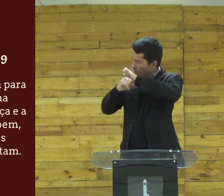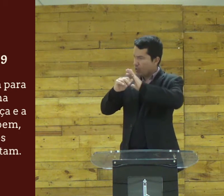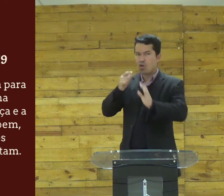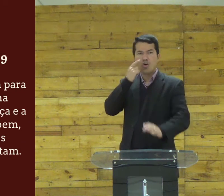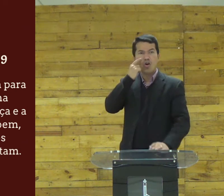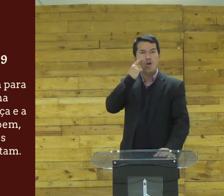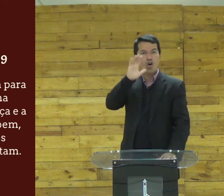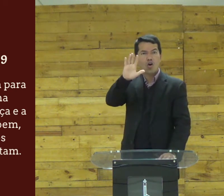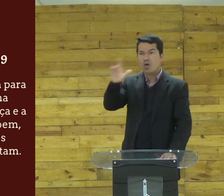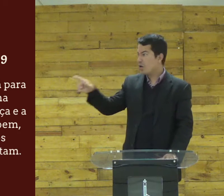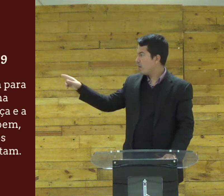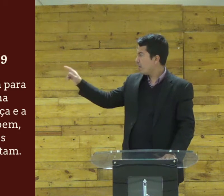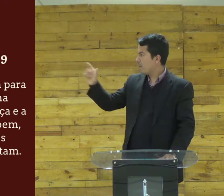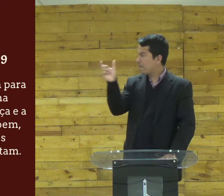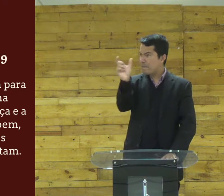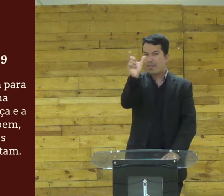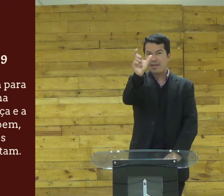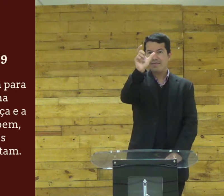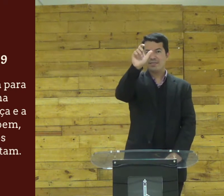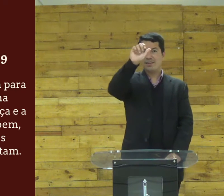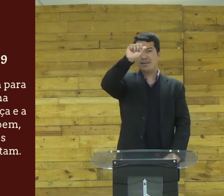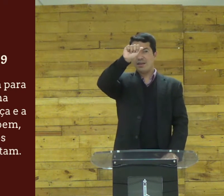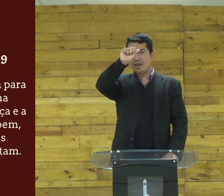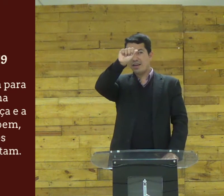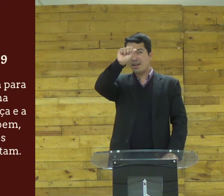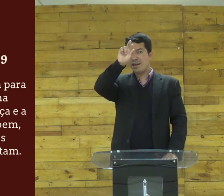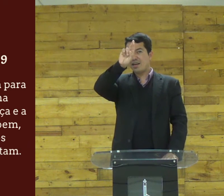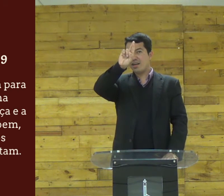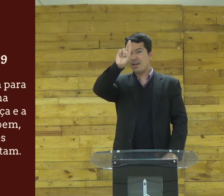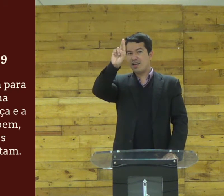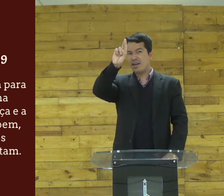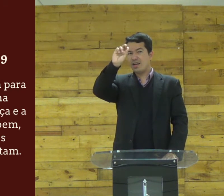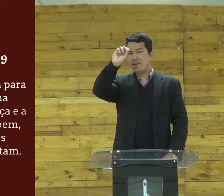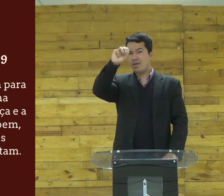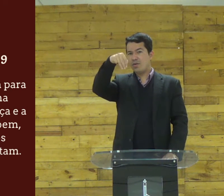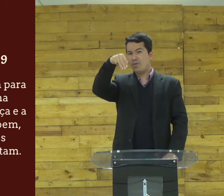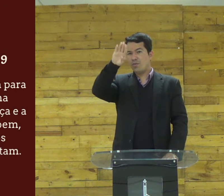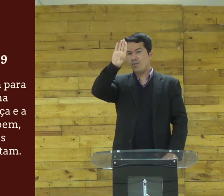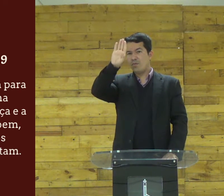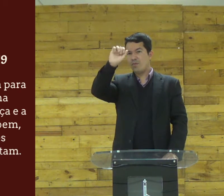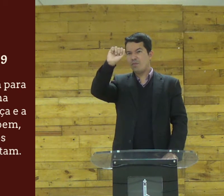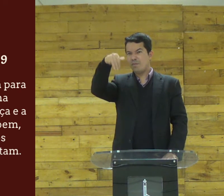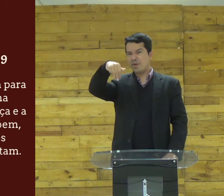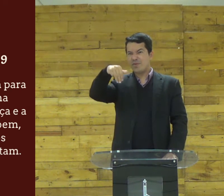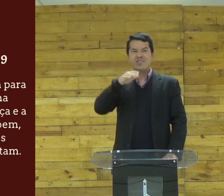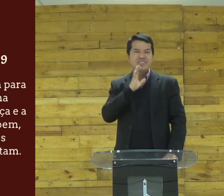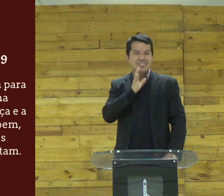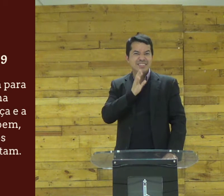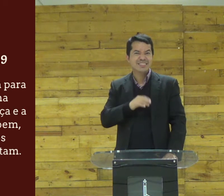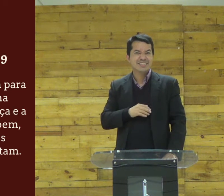arrombam e furtam essa palavra ali ó arrombam sabe